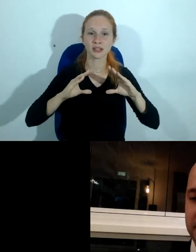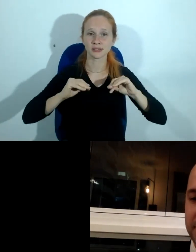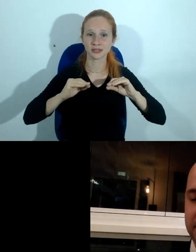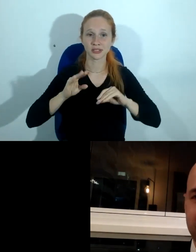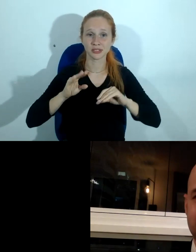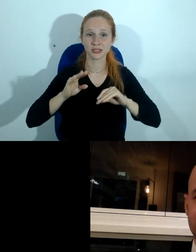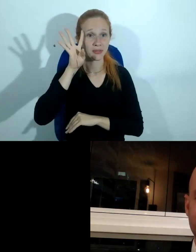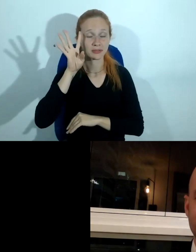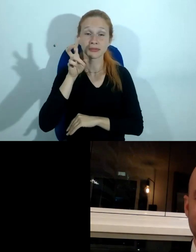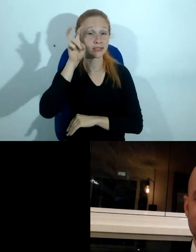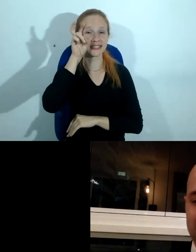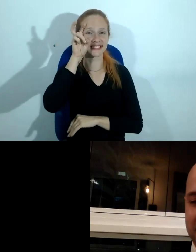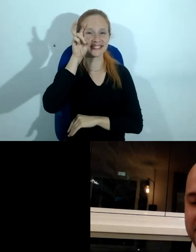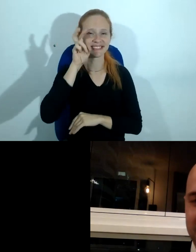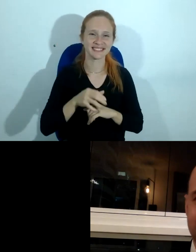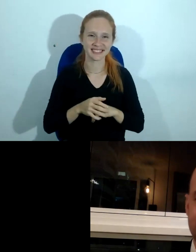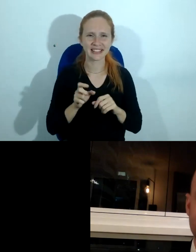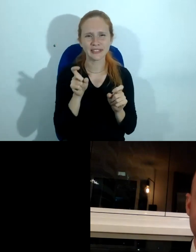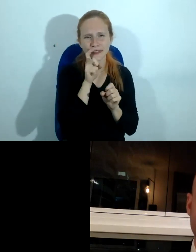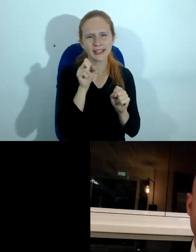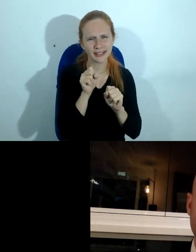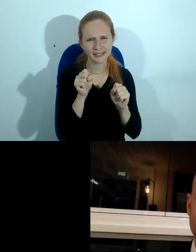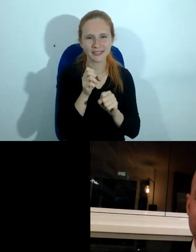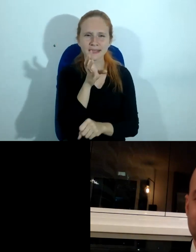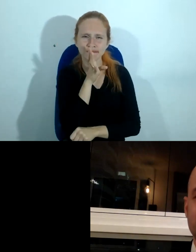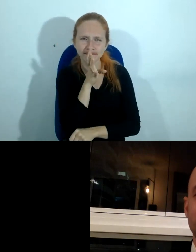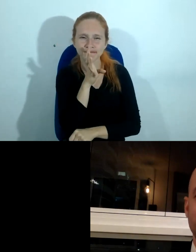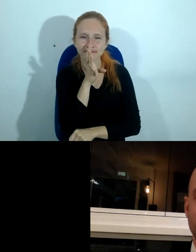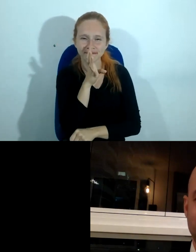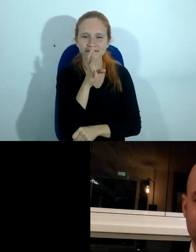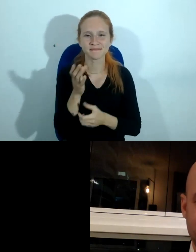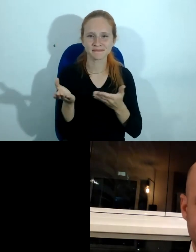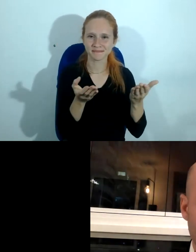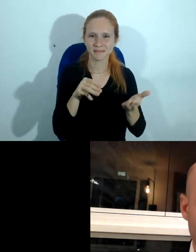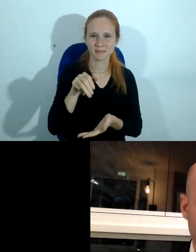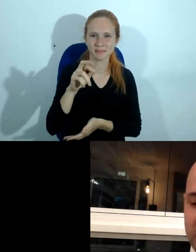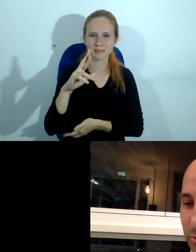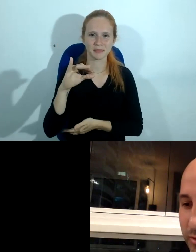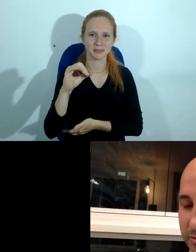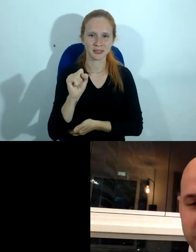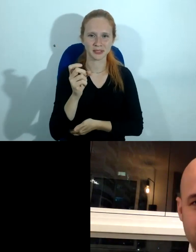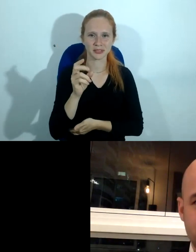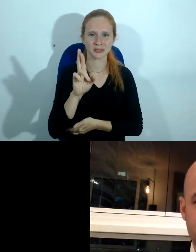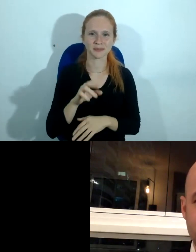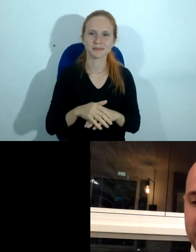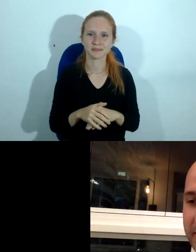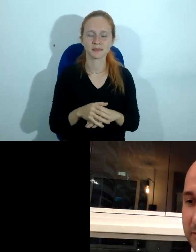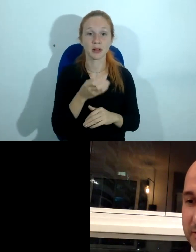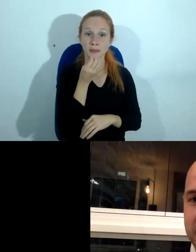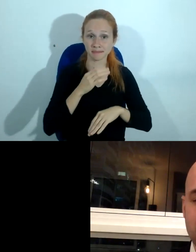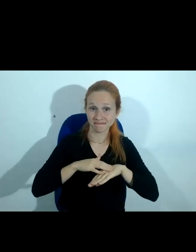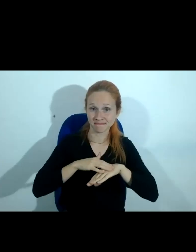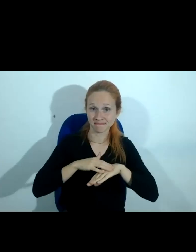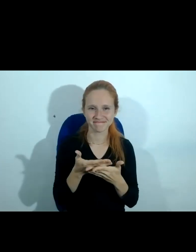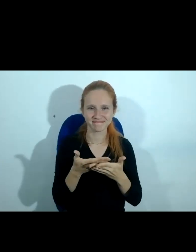quinta-feira fria nos assistindo então doutor Marcos qual a palavra? Boa noite a todos queria saudar